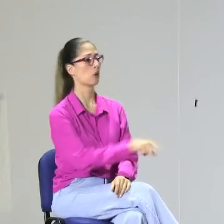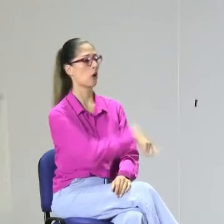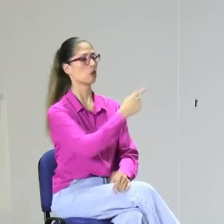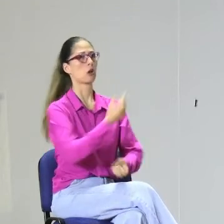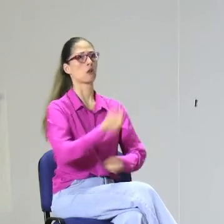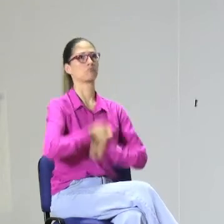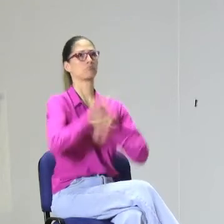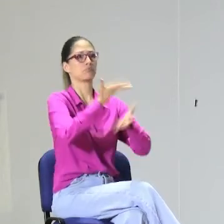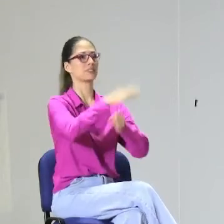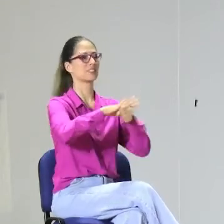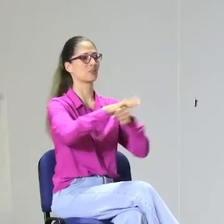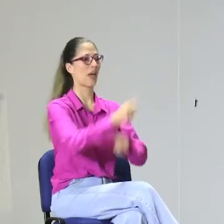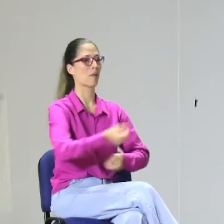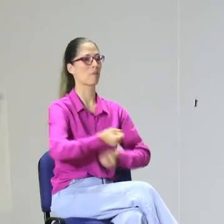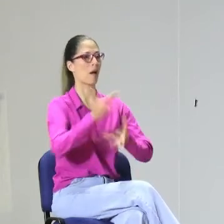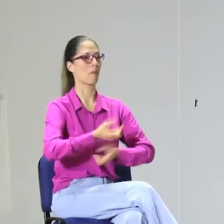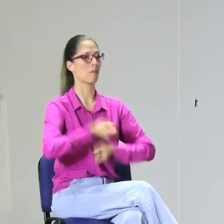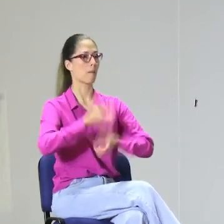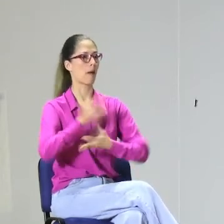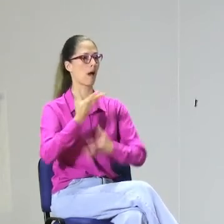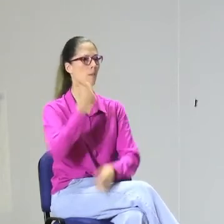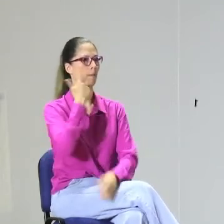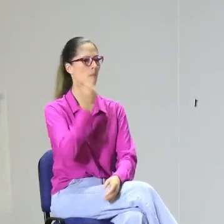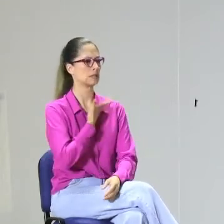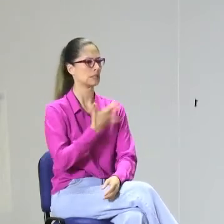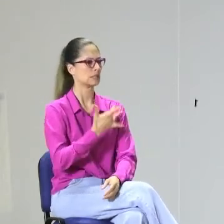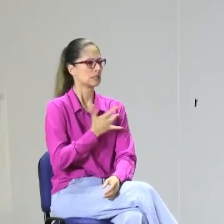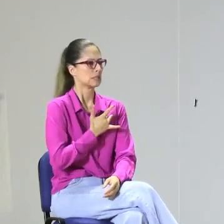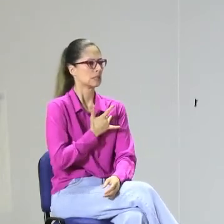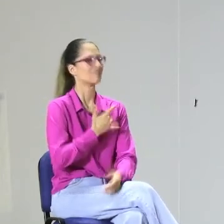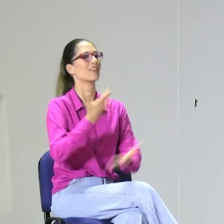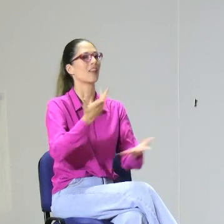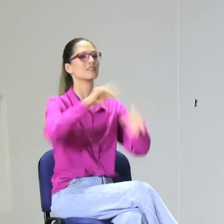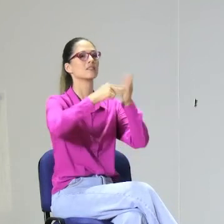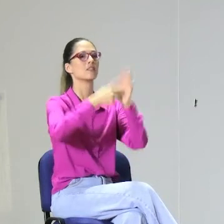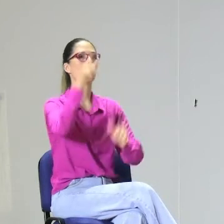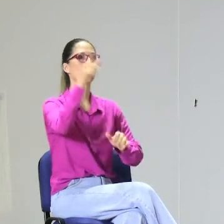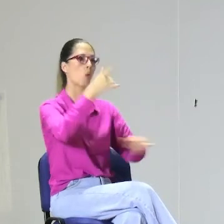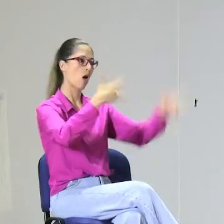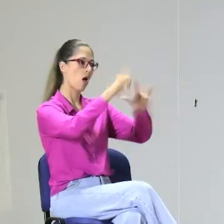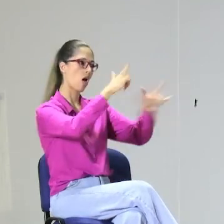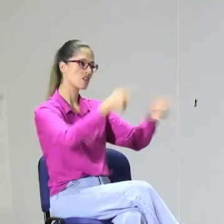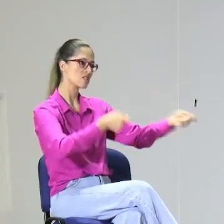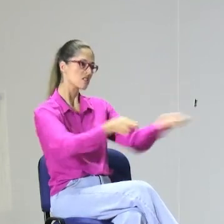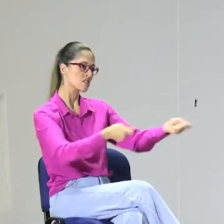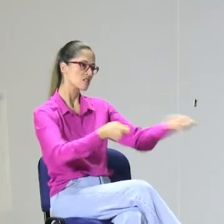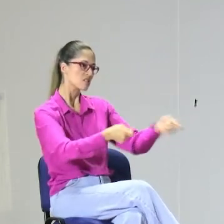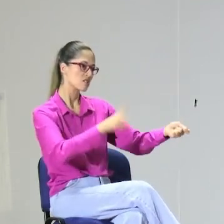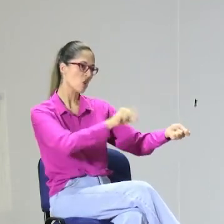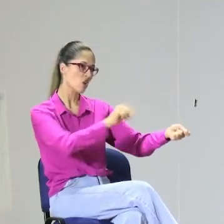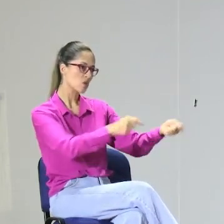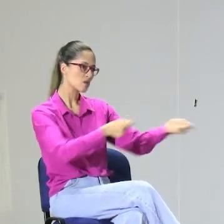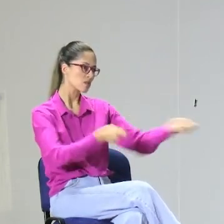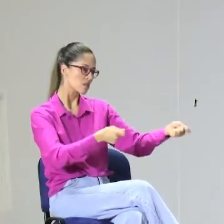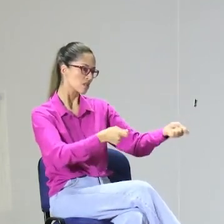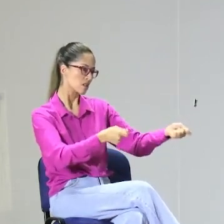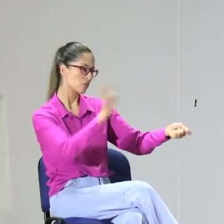mamá me pellizca, me pega y la mamá trataba como de, chito, no diga eso, ¿sí? Y esas cosas también